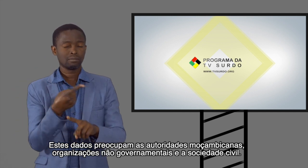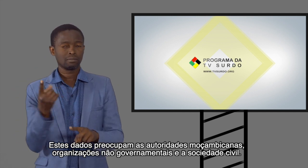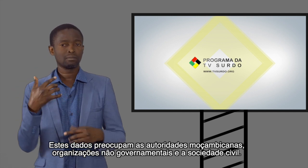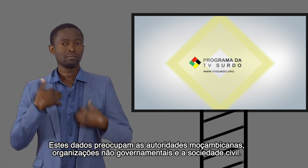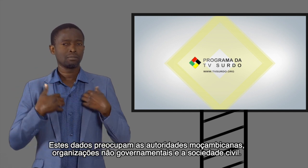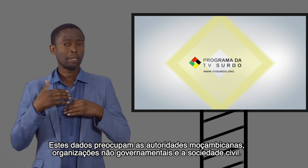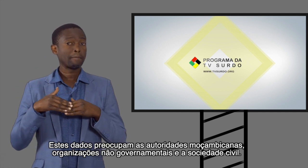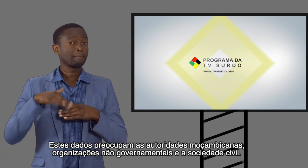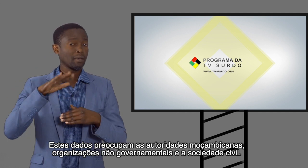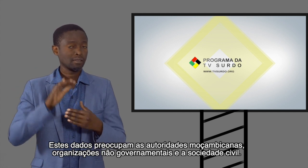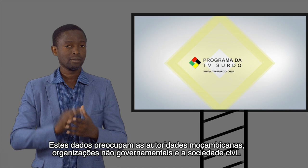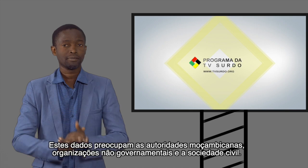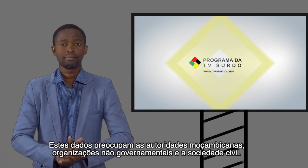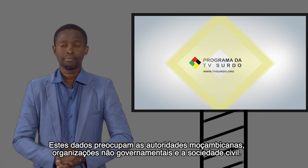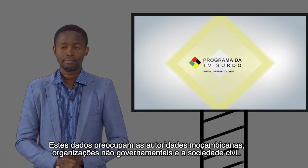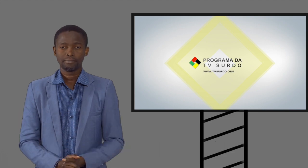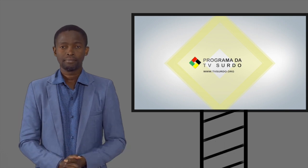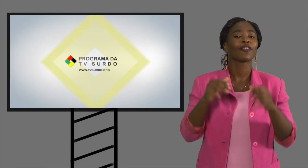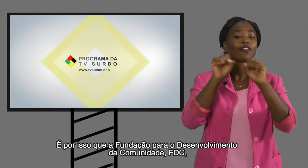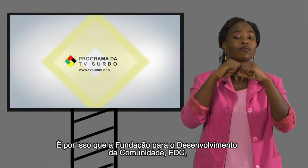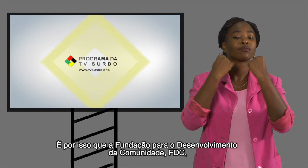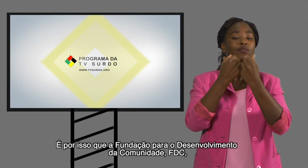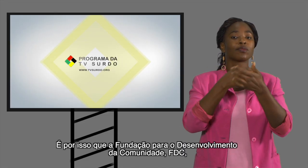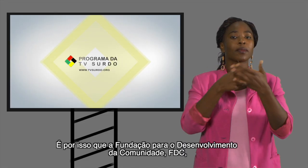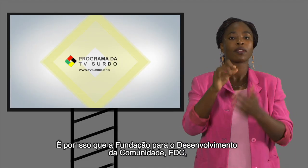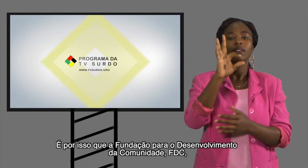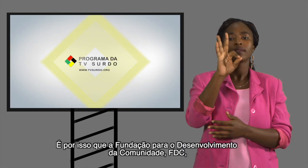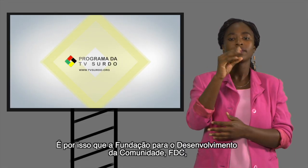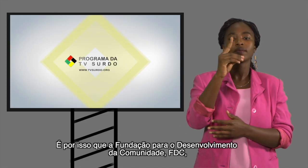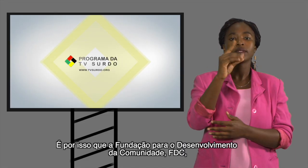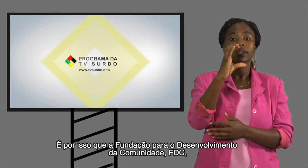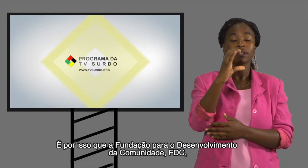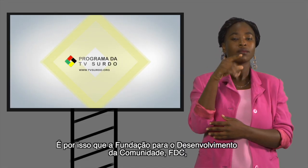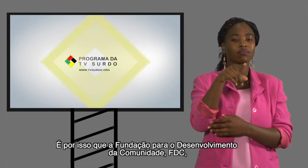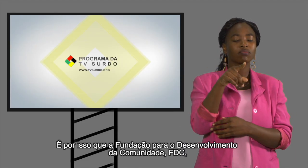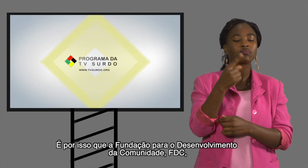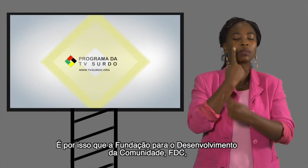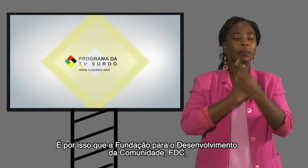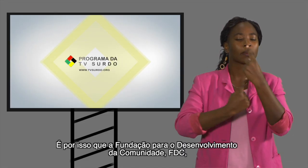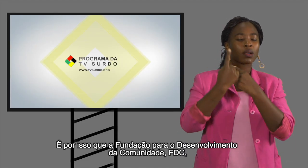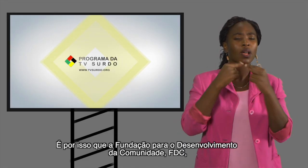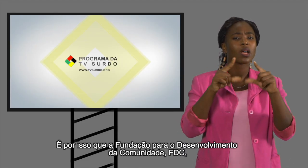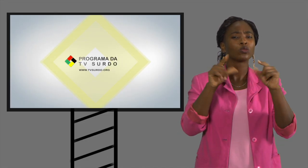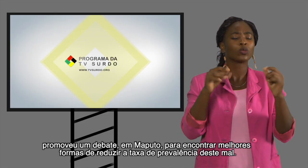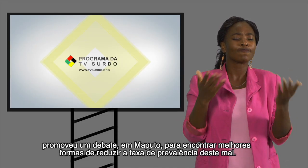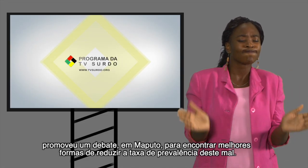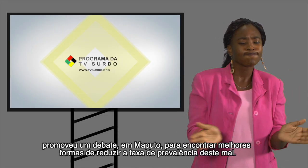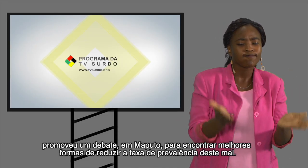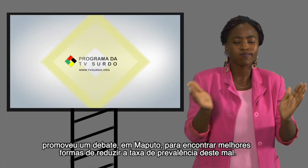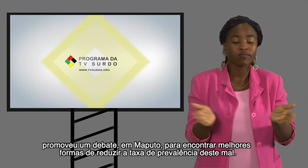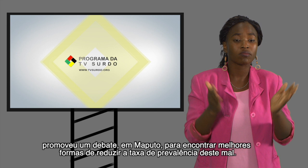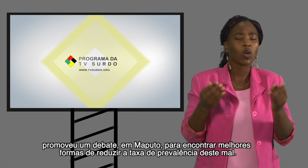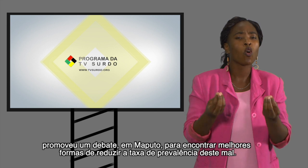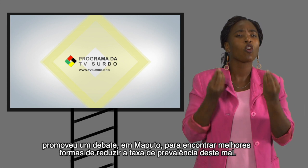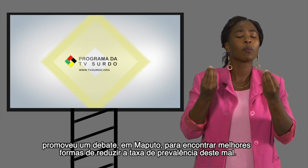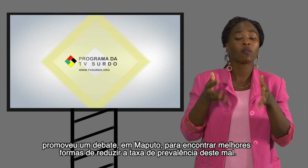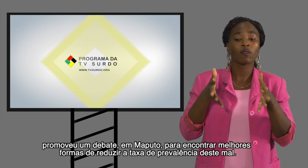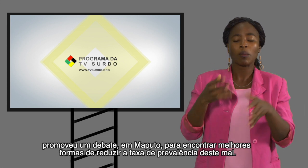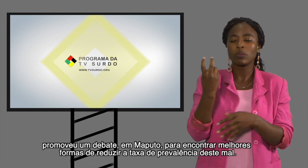e sociedade civil. É por isso que a Fundação para o Desenvolvimento da Comunidade, FTC, promoveu um debate em Maputo para